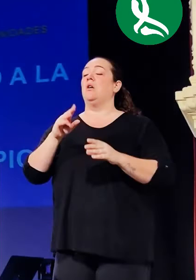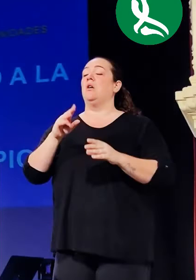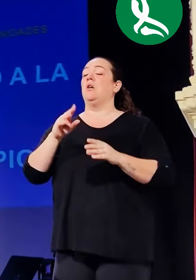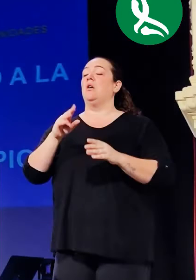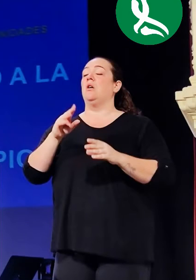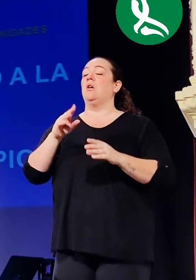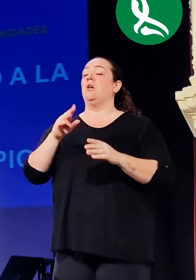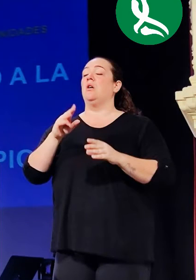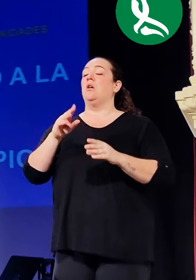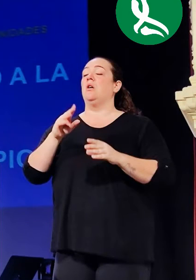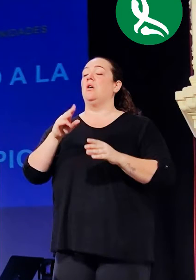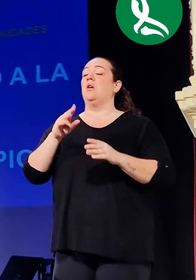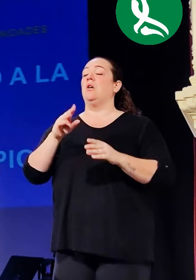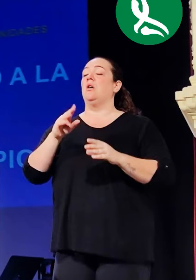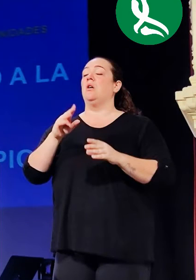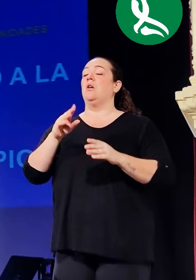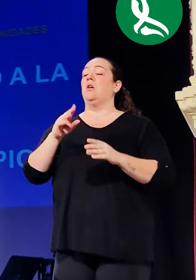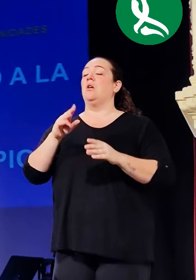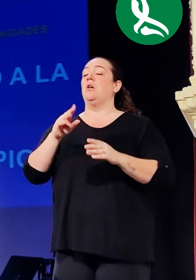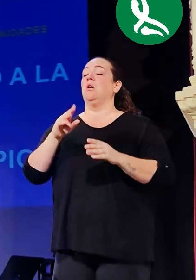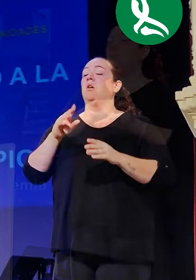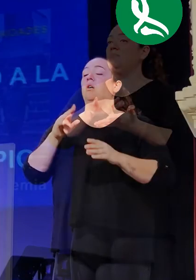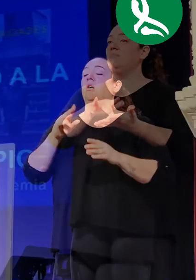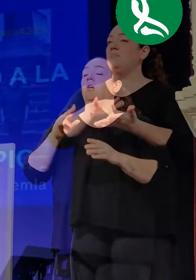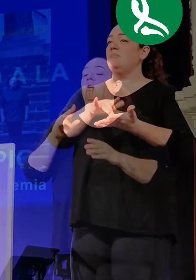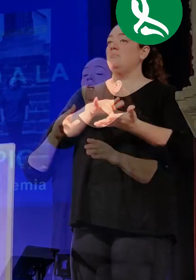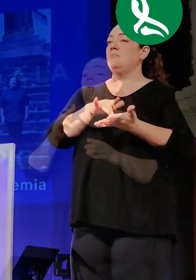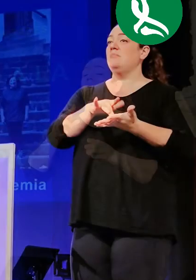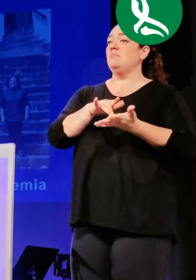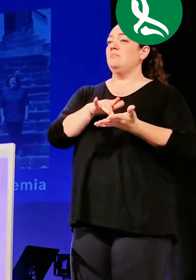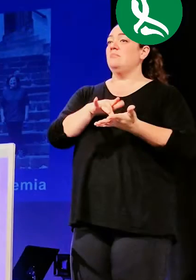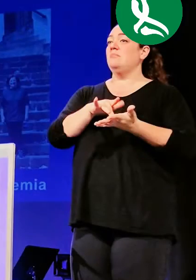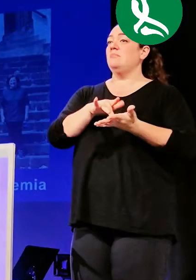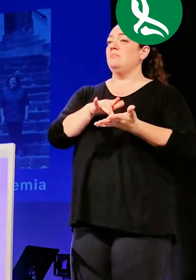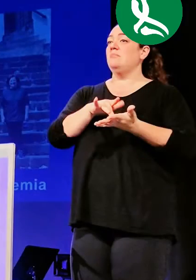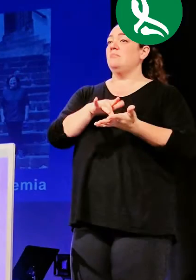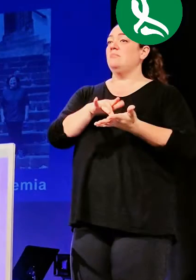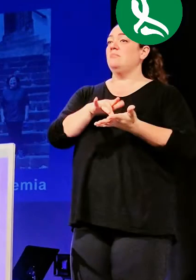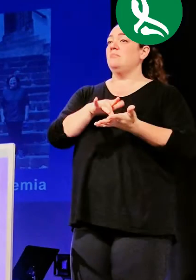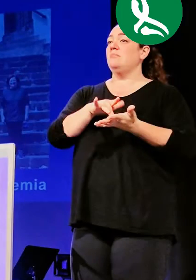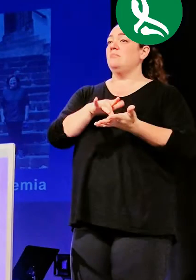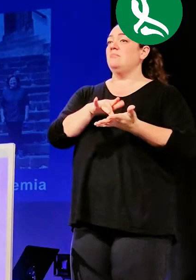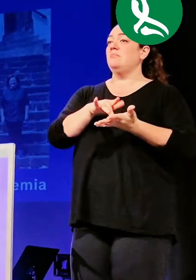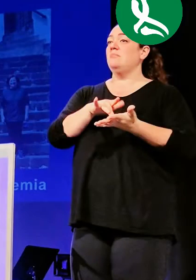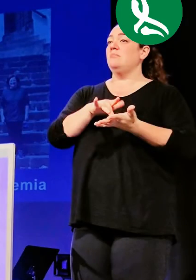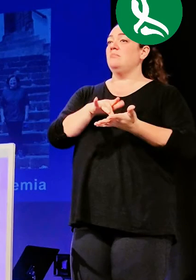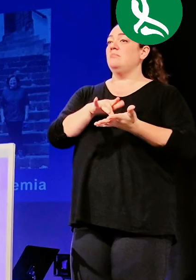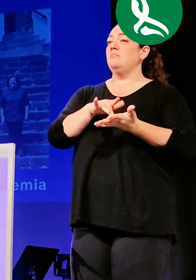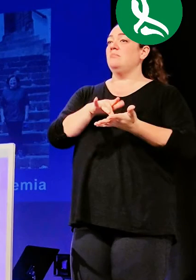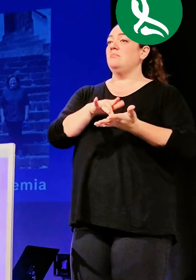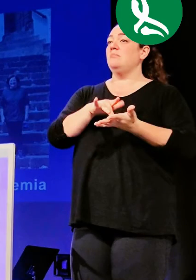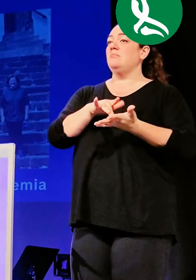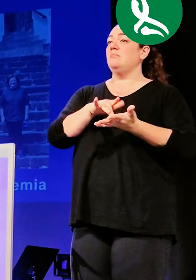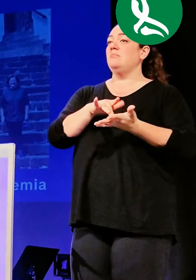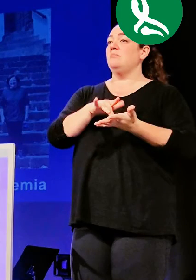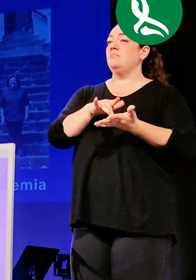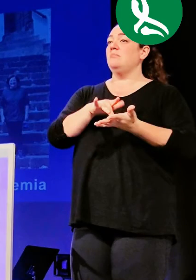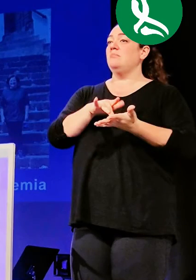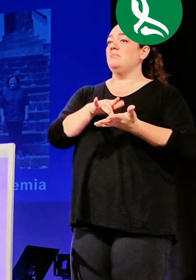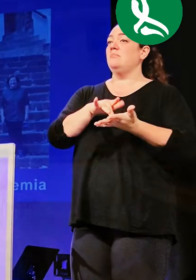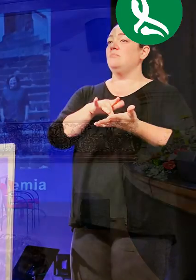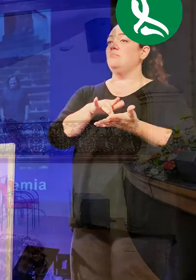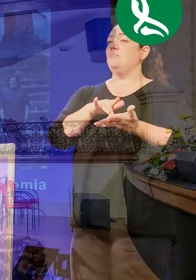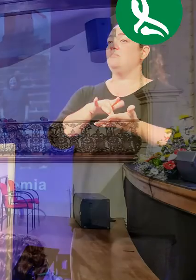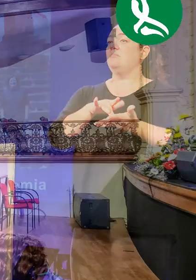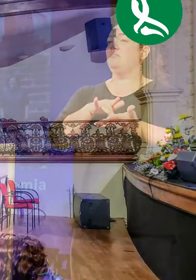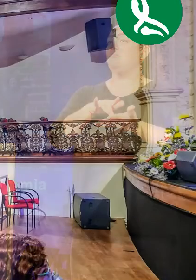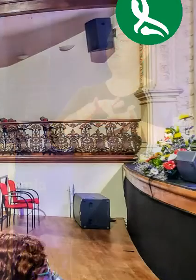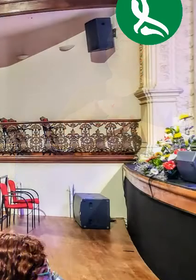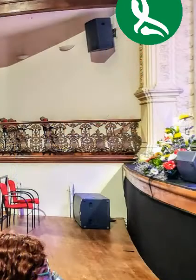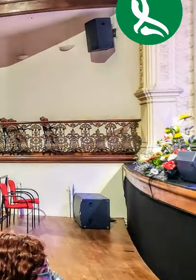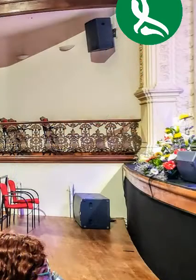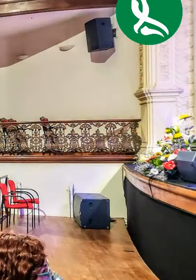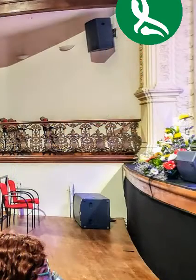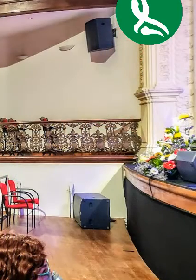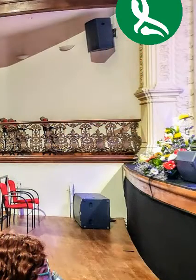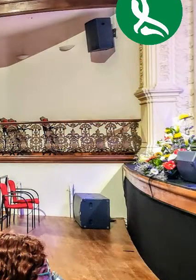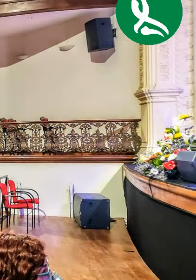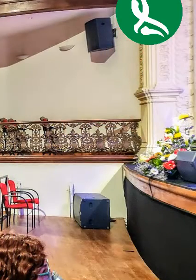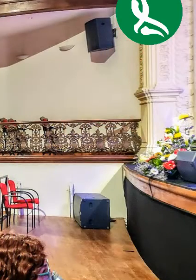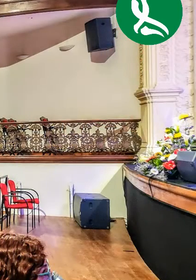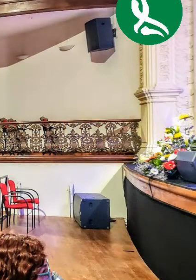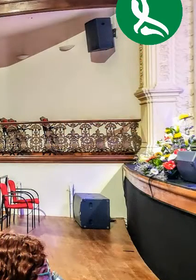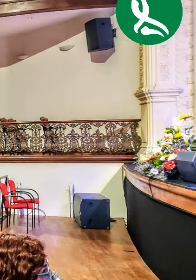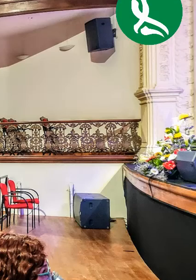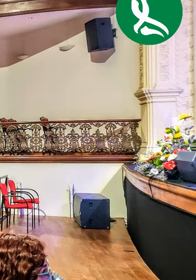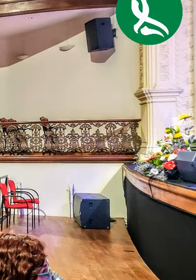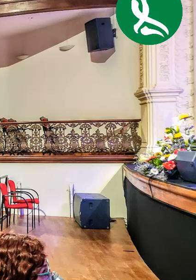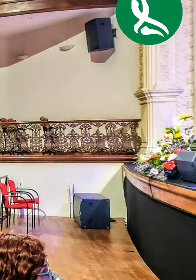del hogar, del centro de Santo Domingo, a voluntarias de Caritas. Por supuesto, también Checa, Don Juan,